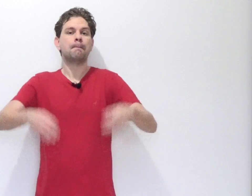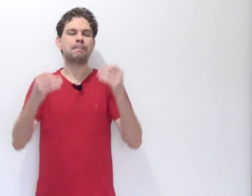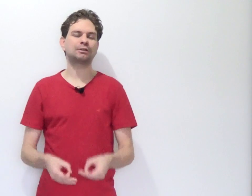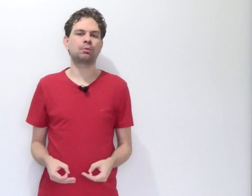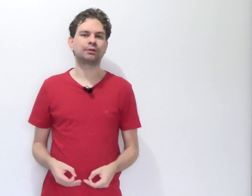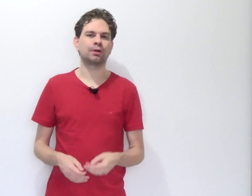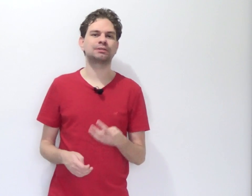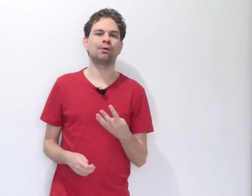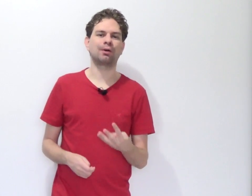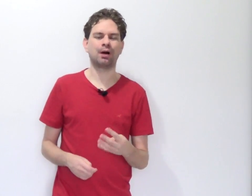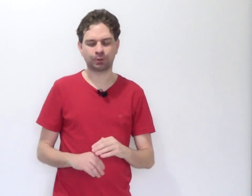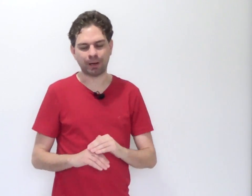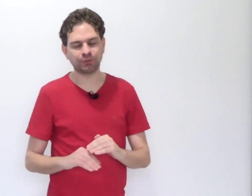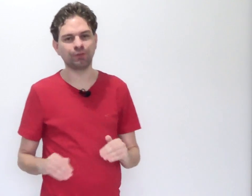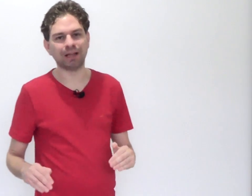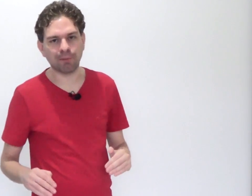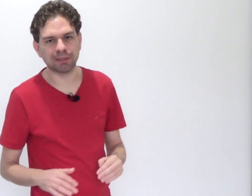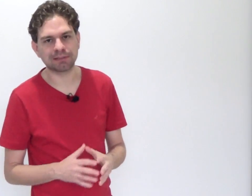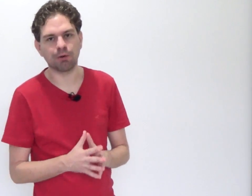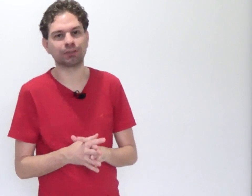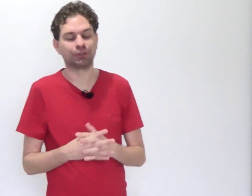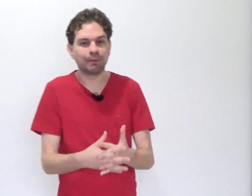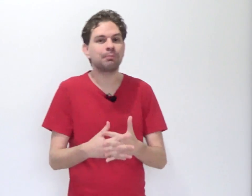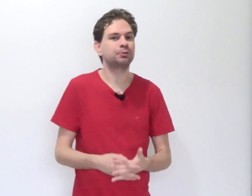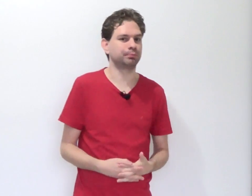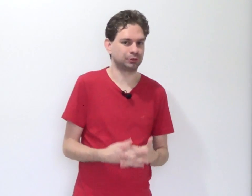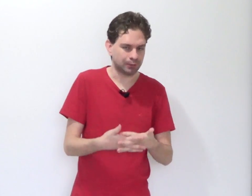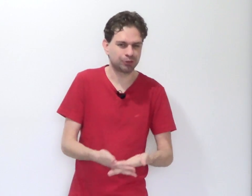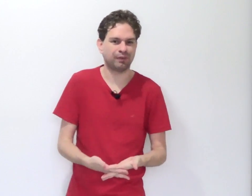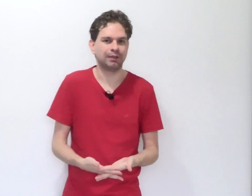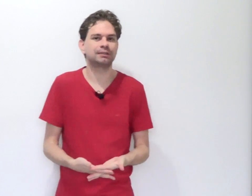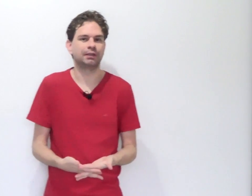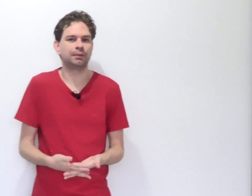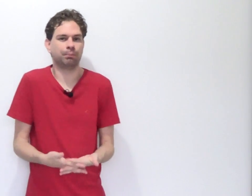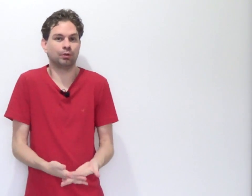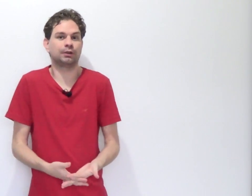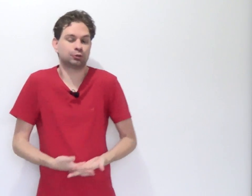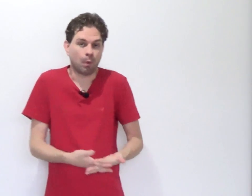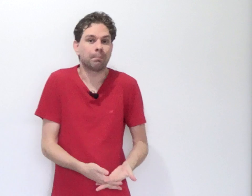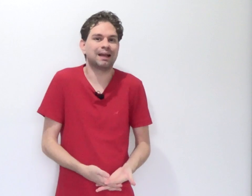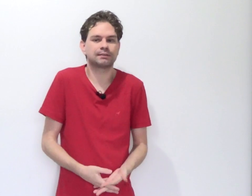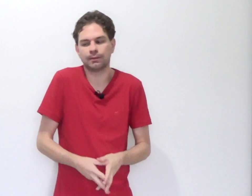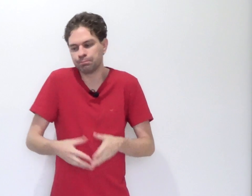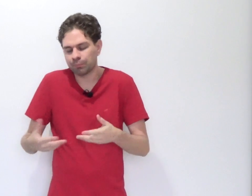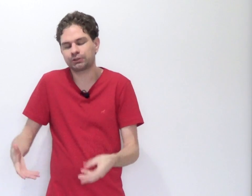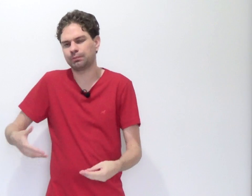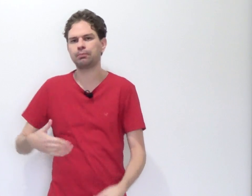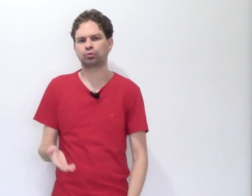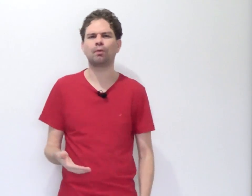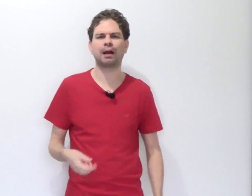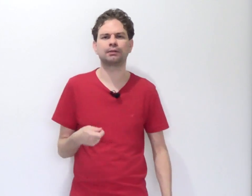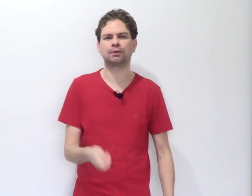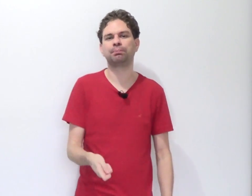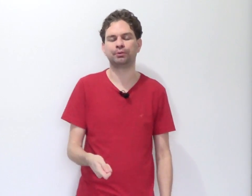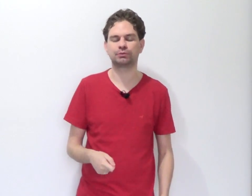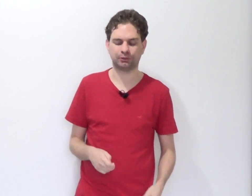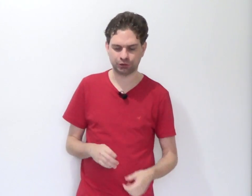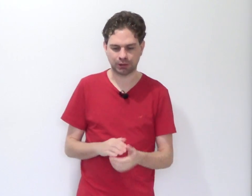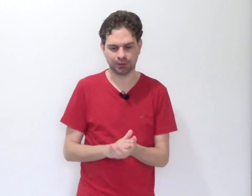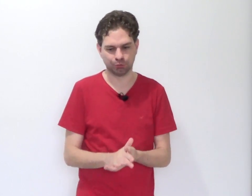Parte 4 da nossa aula 4, parte final dessa aula extremamente puxada, eu te falei que seria importante, complexa, mas também é muito cobrada, então por isso que a gente está dando